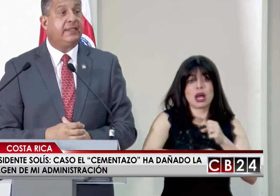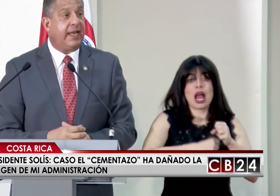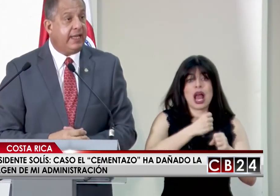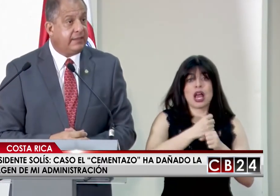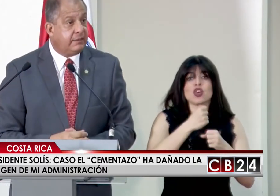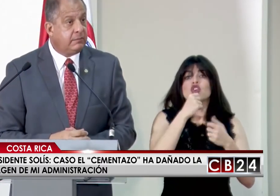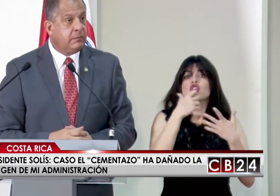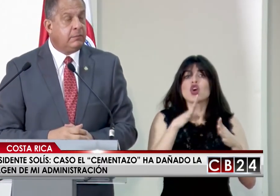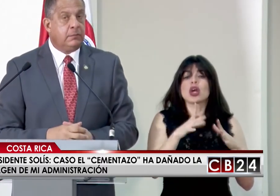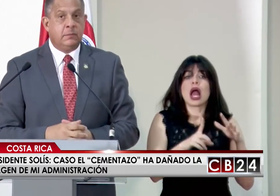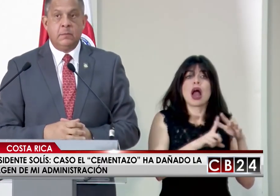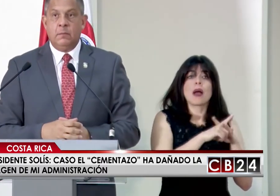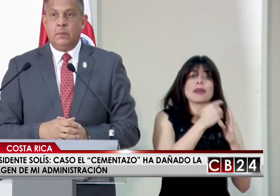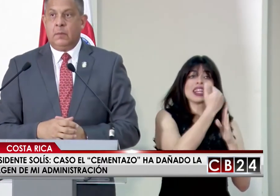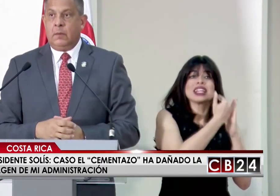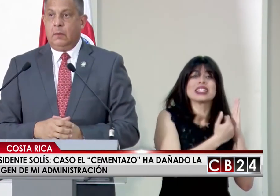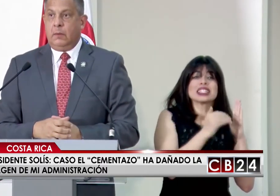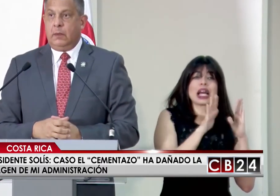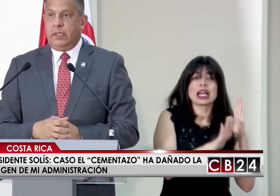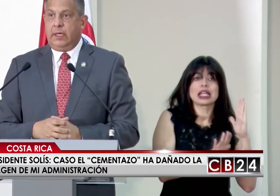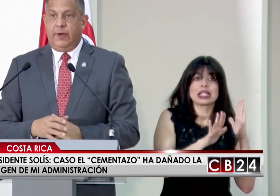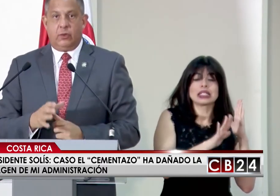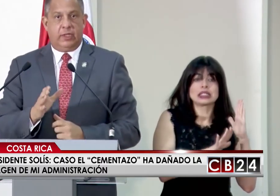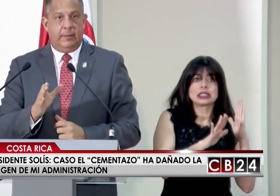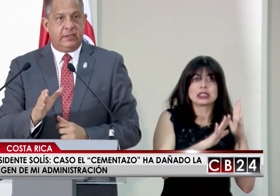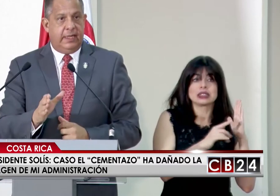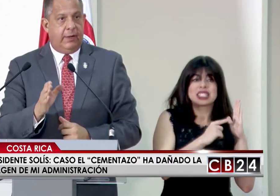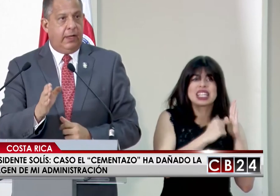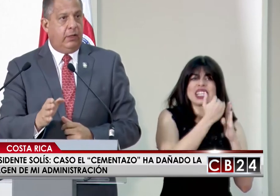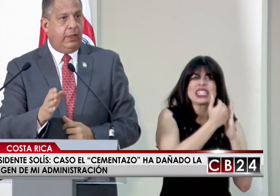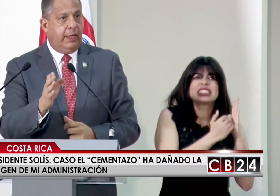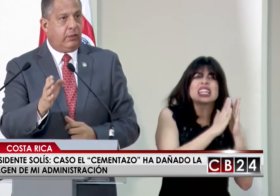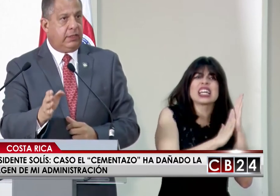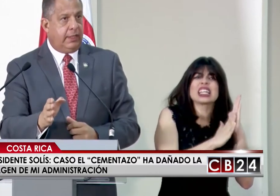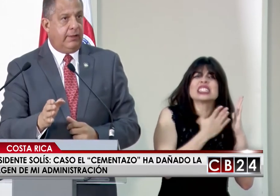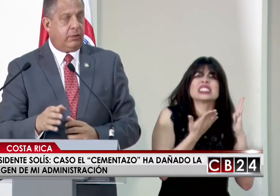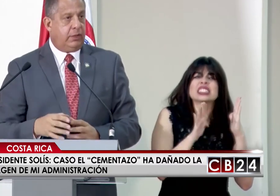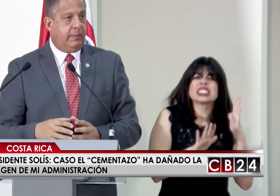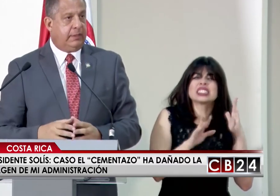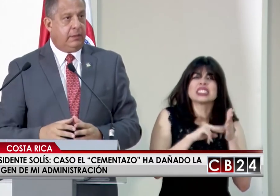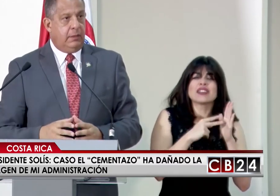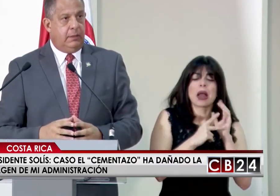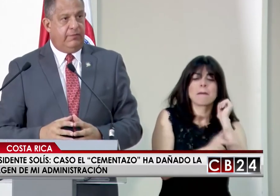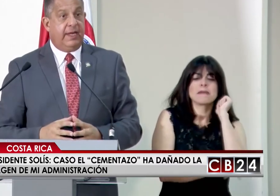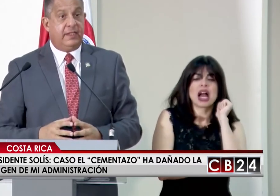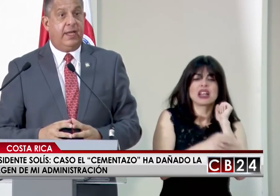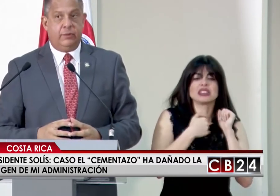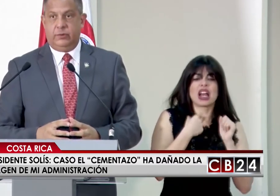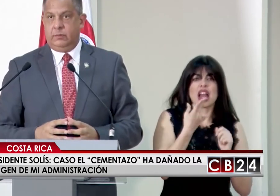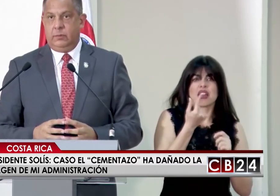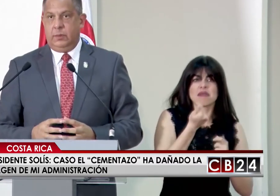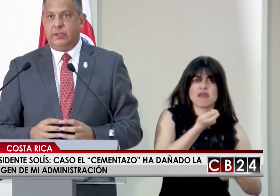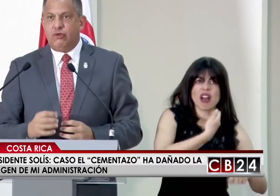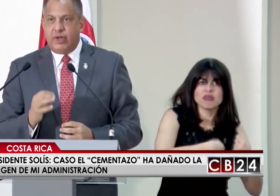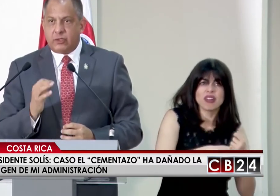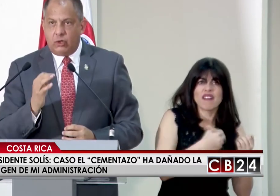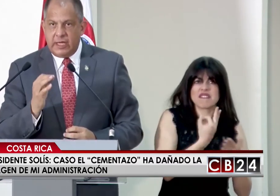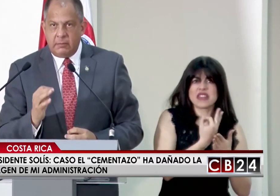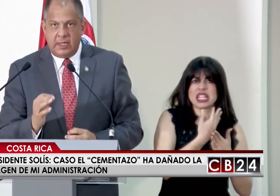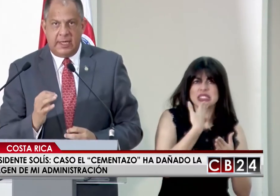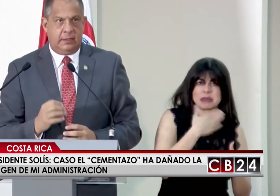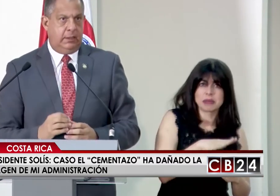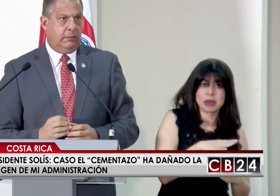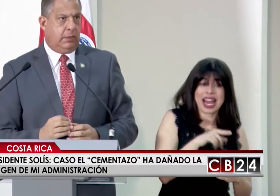era caer en la lista gris, que tiene que ver con temas de lavado de dinero, que tiene que ver con temas financieros. Es un